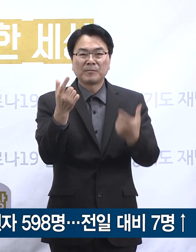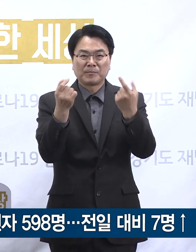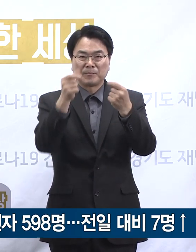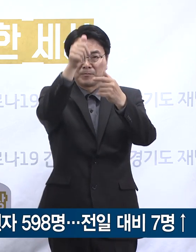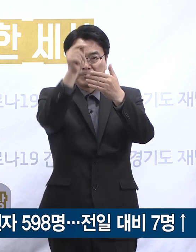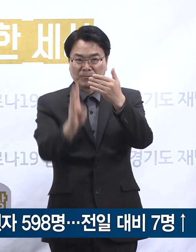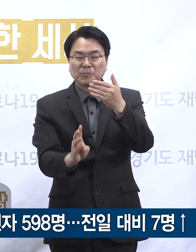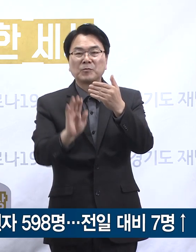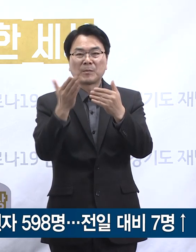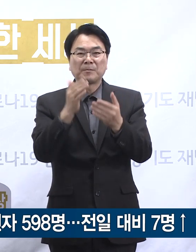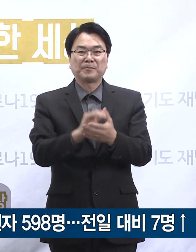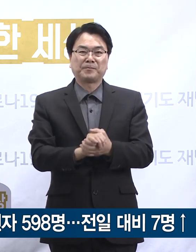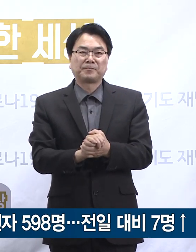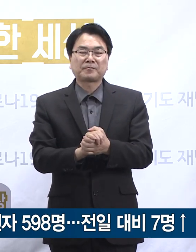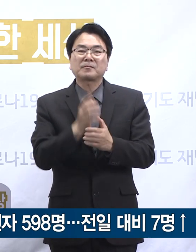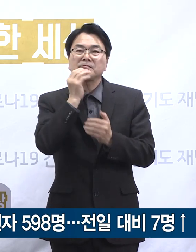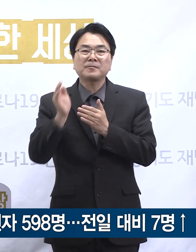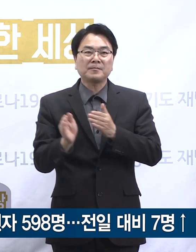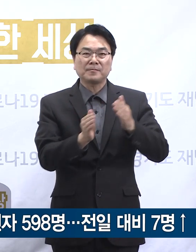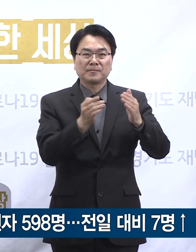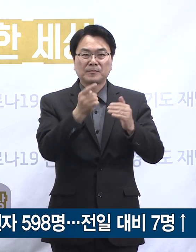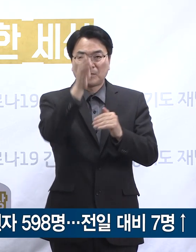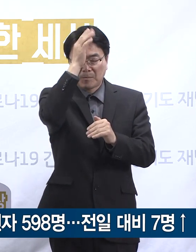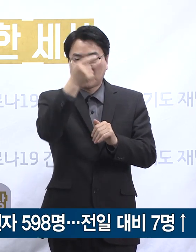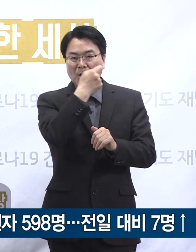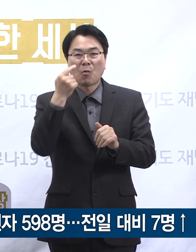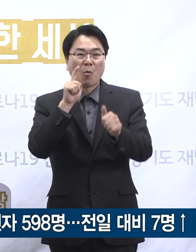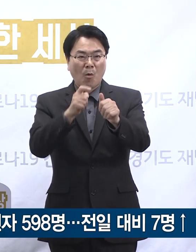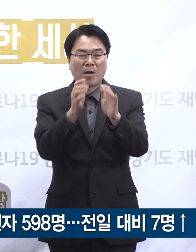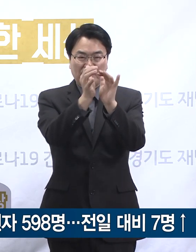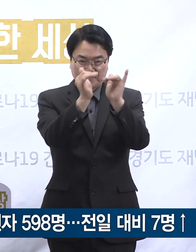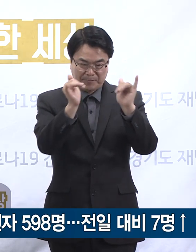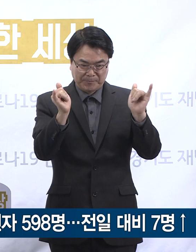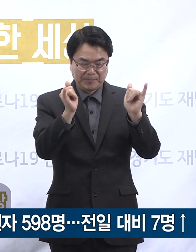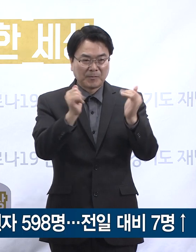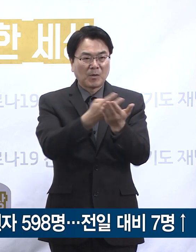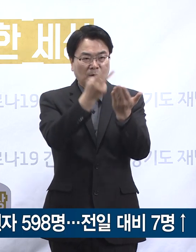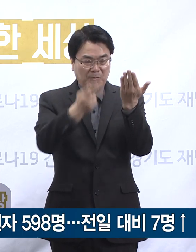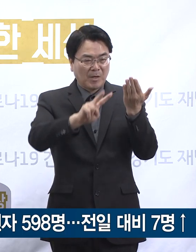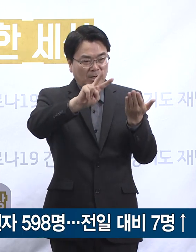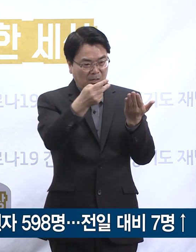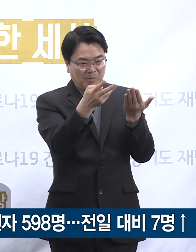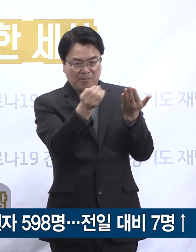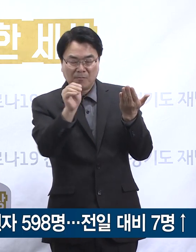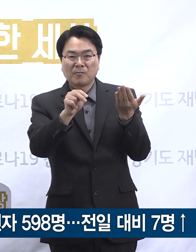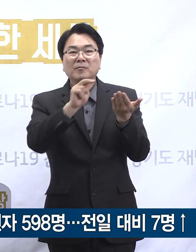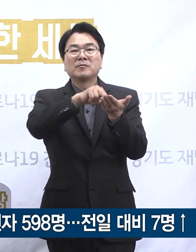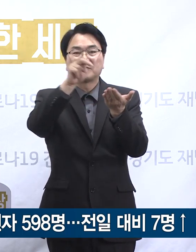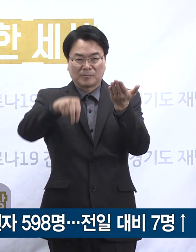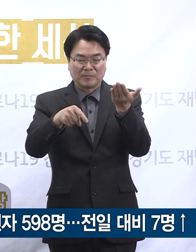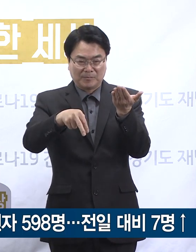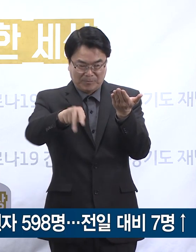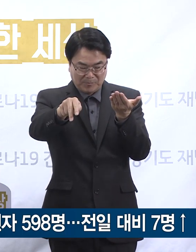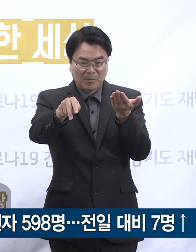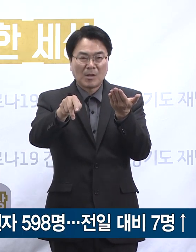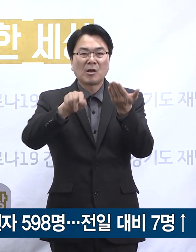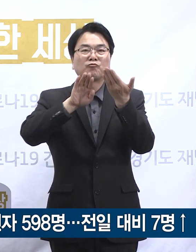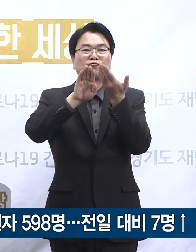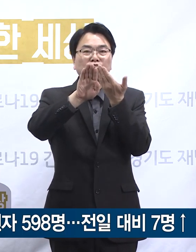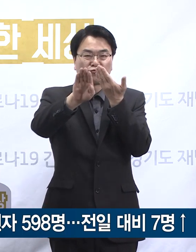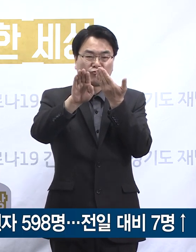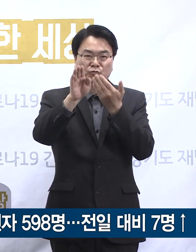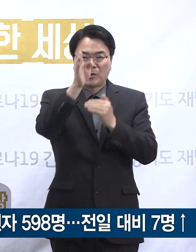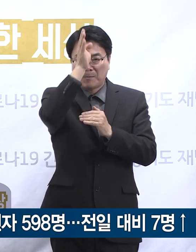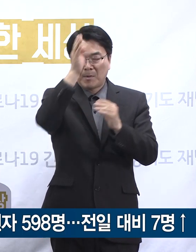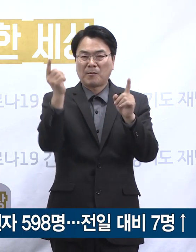경기도 확진자 중 241명은 퇴원하였고 현재 346명이 병원 및 생활치료센터에서